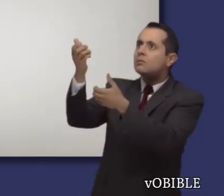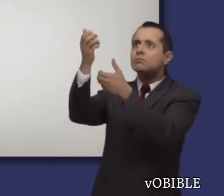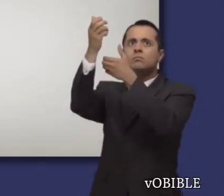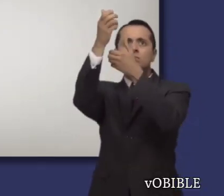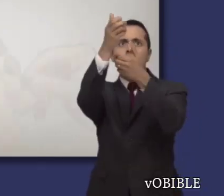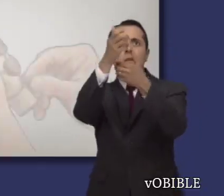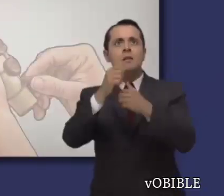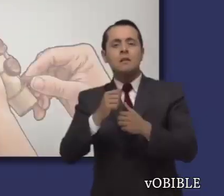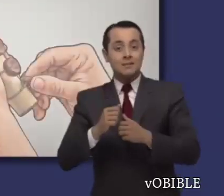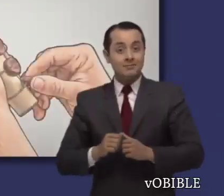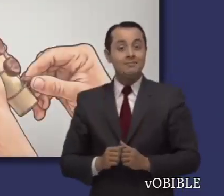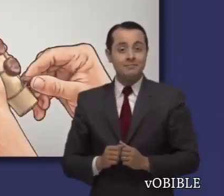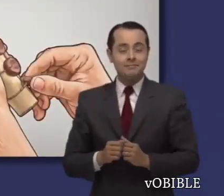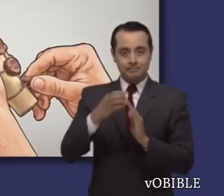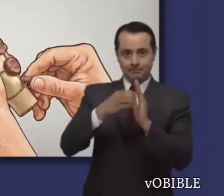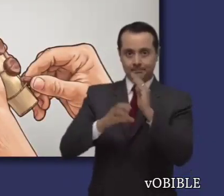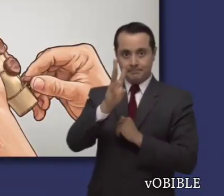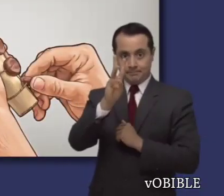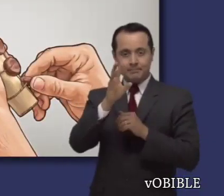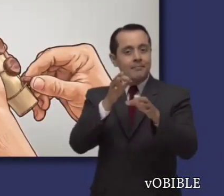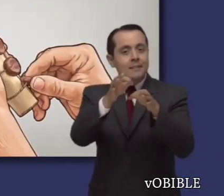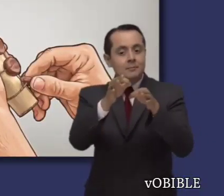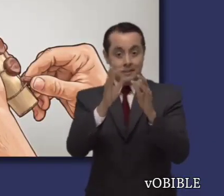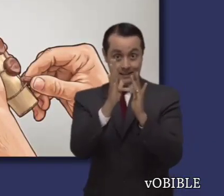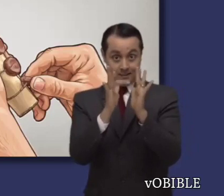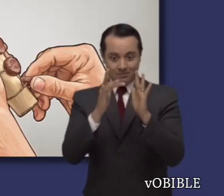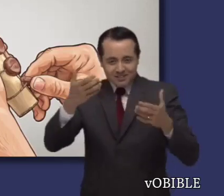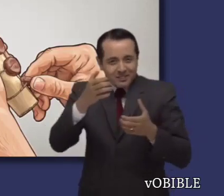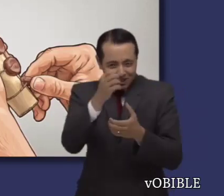En el capítulo 6, Jesús abre seis de los sellos.